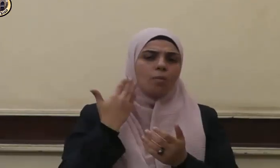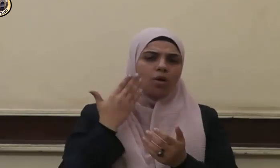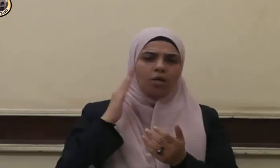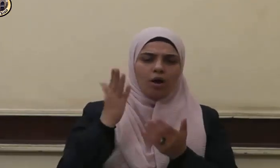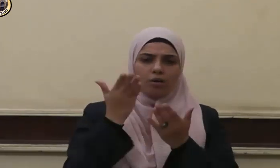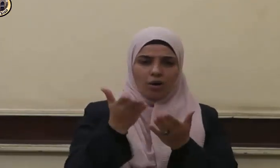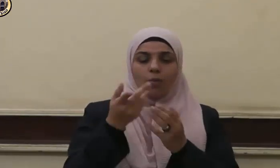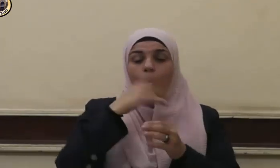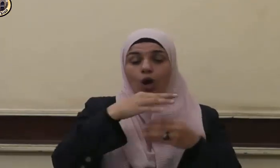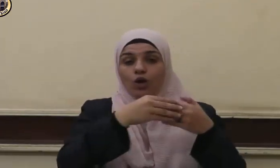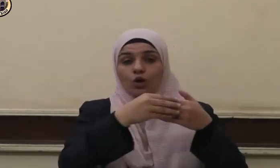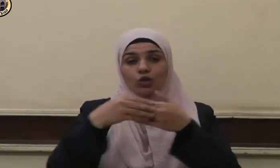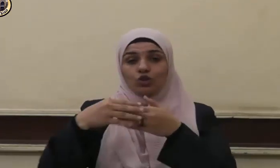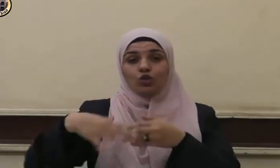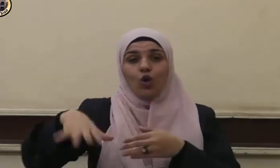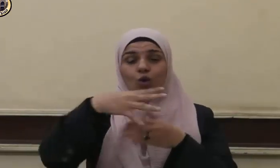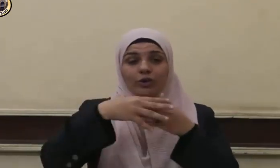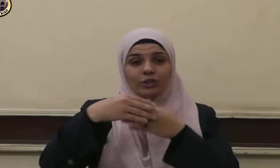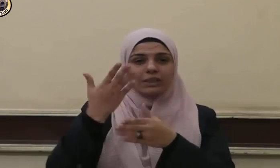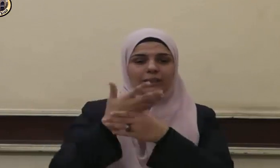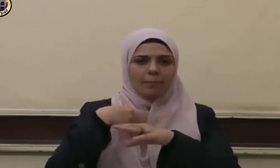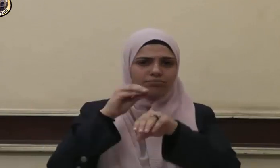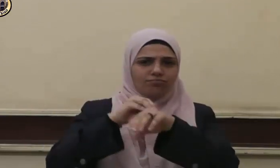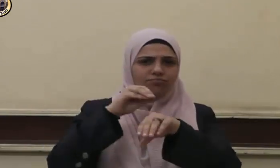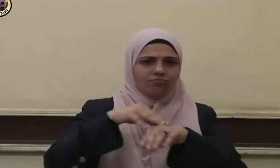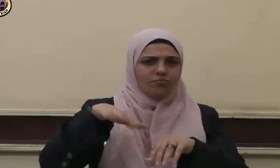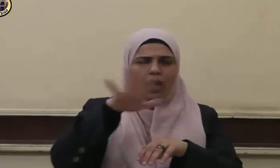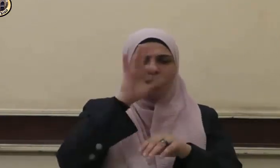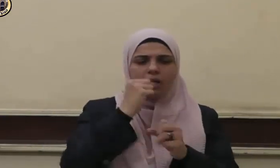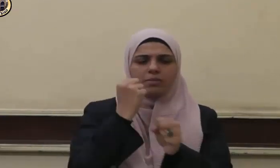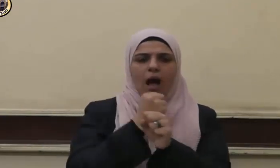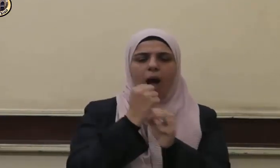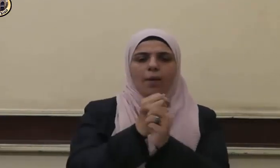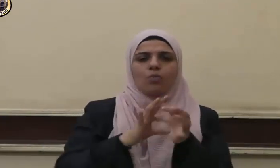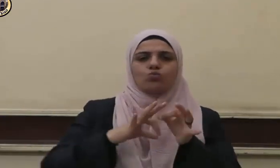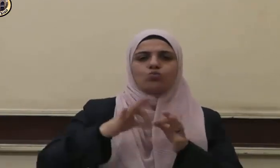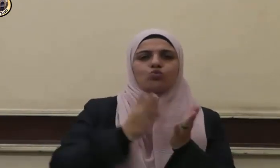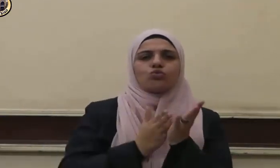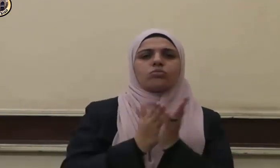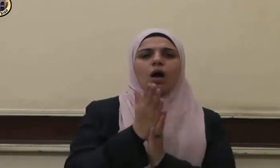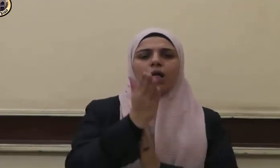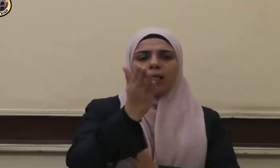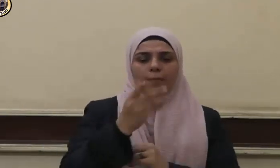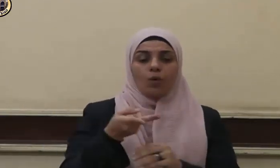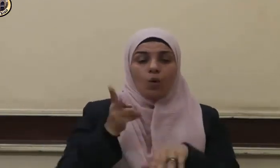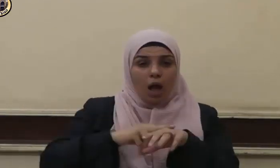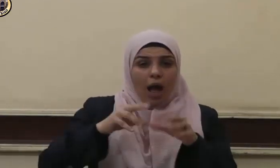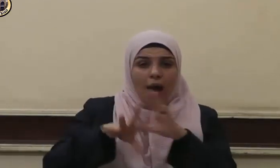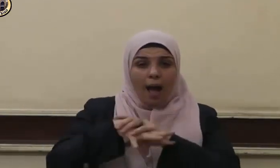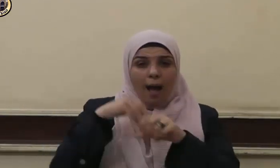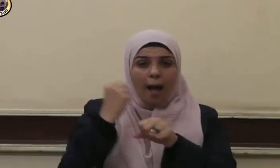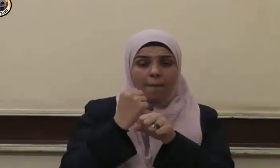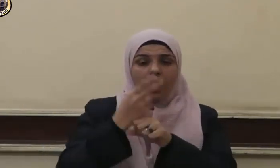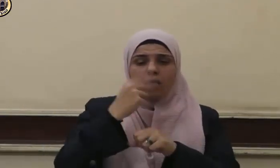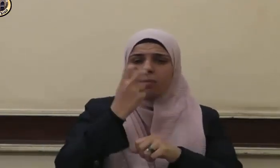وترشد إلى كل سلوك مستقيم وتجعل من القيم